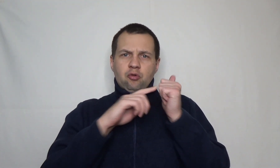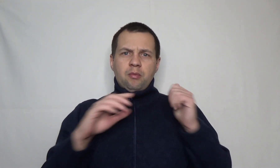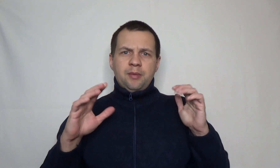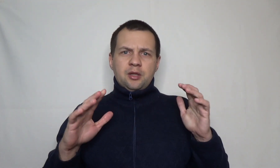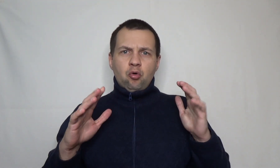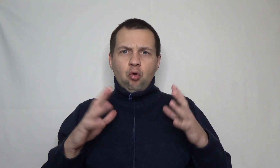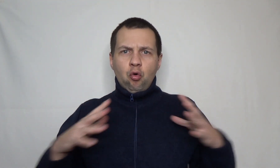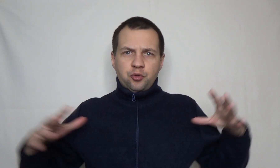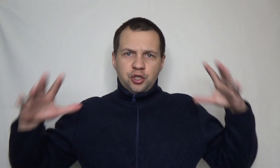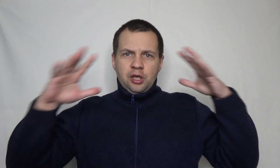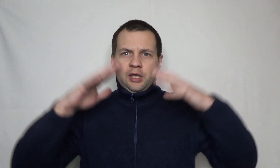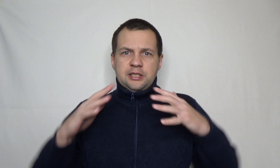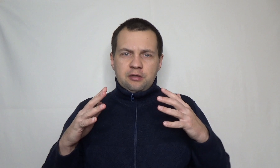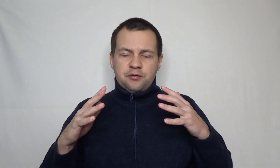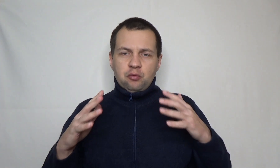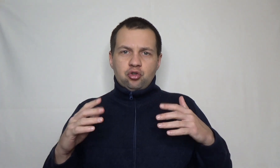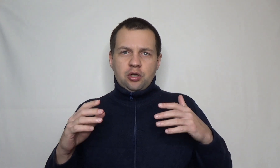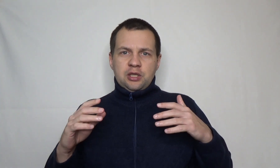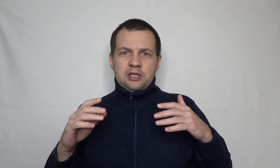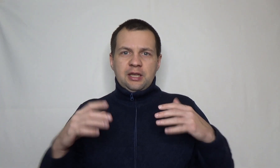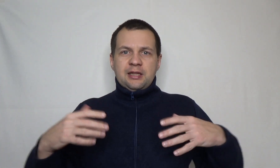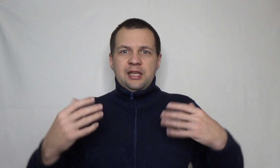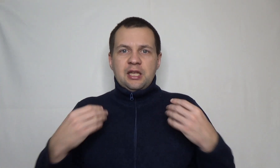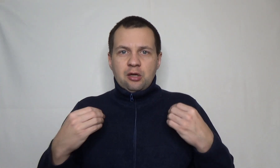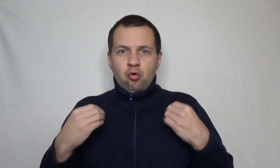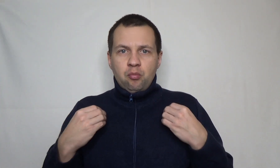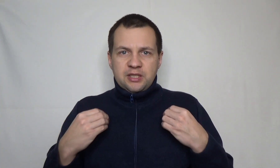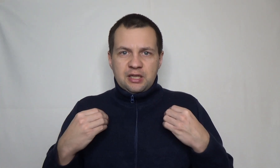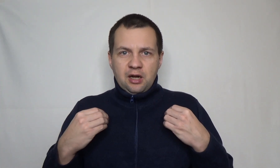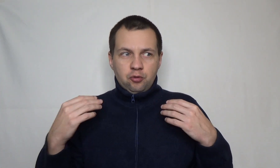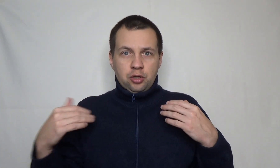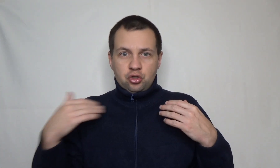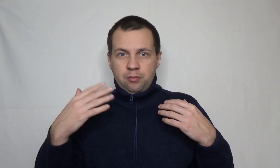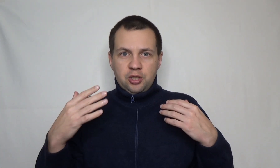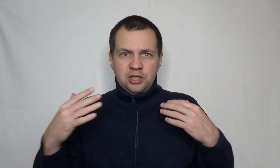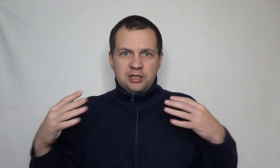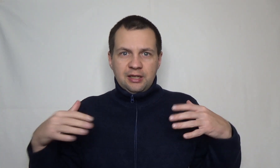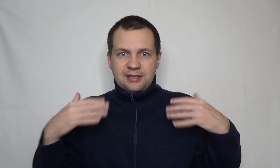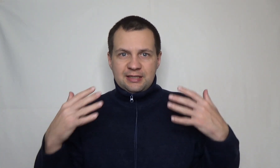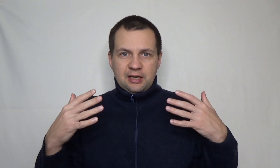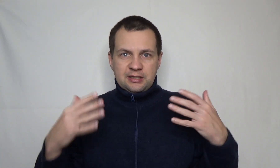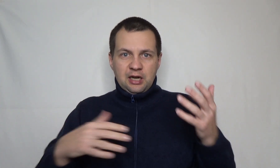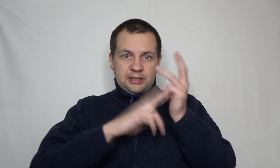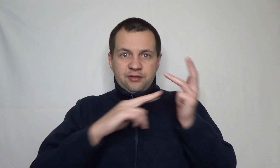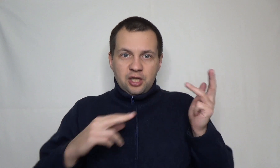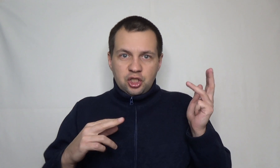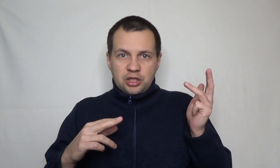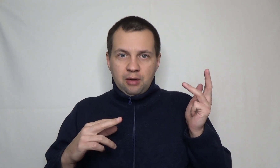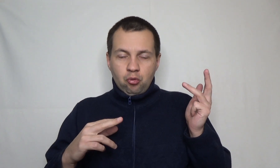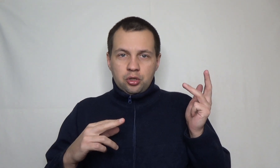такой момент, он общий из этого всего, что хотел сказать, это некий такой у меня страх. Вот это то, что я перечислил, это страх, страх. Завтра лишиться работы,